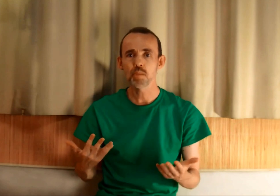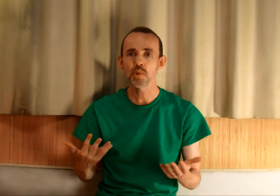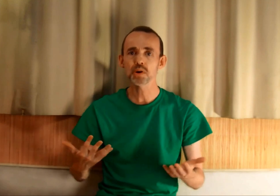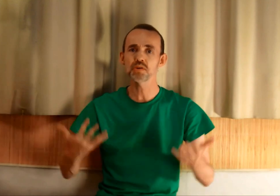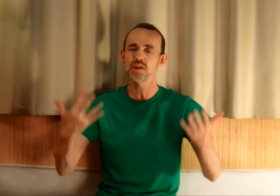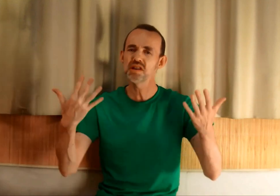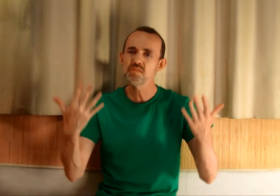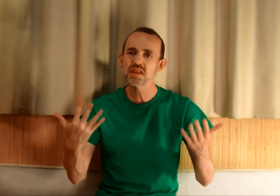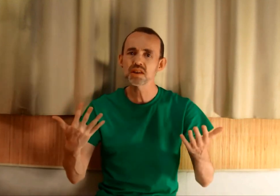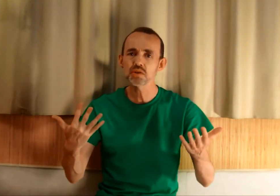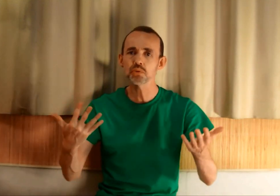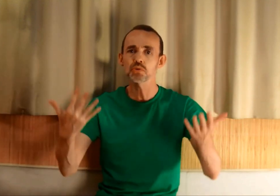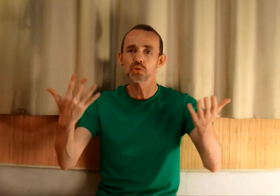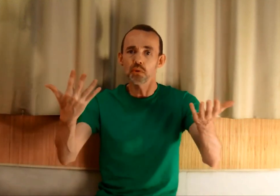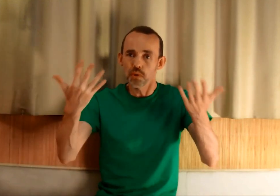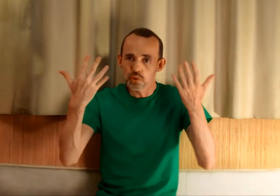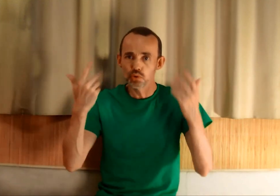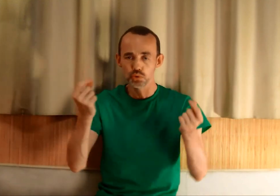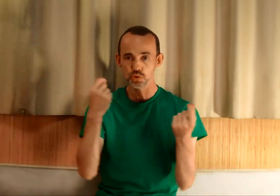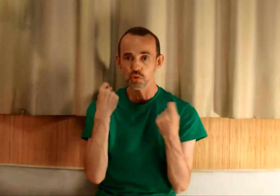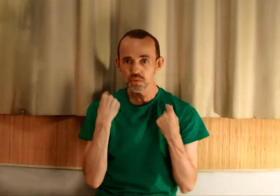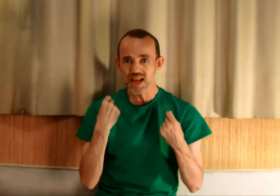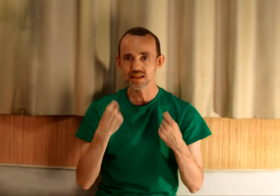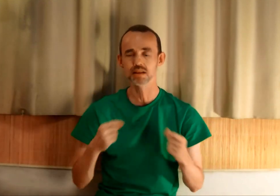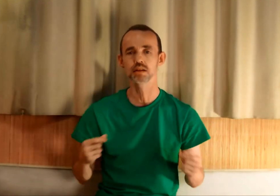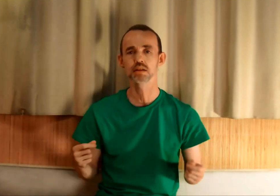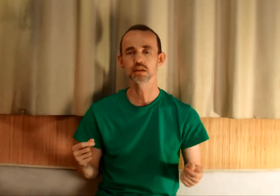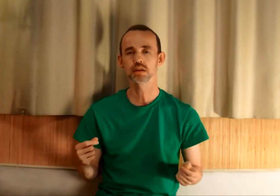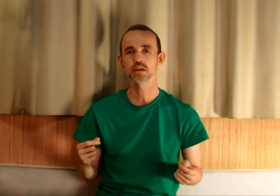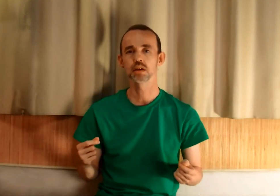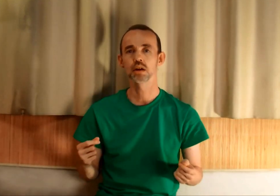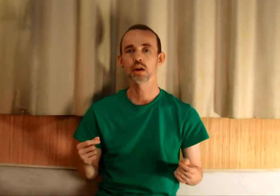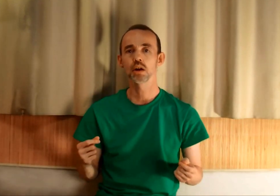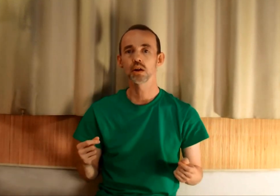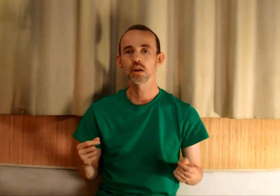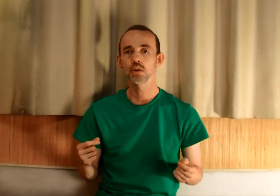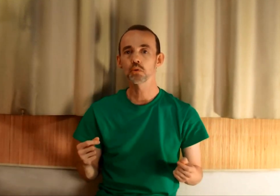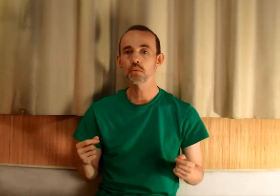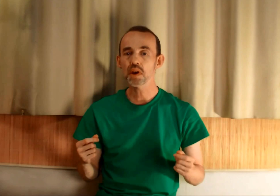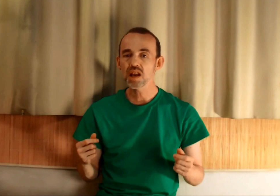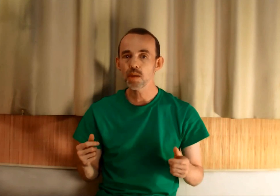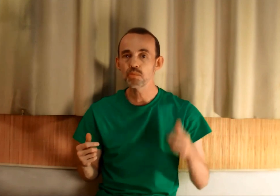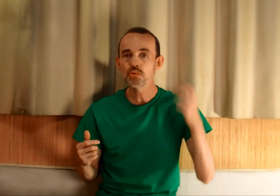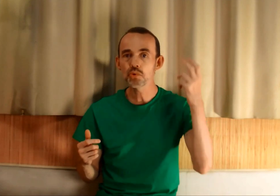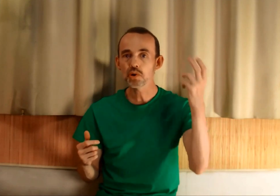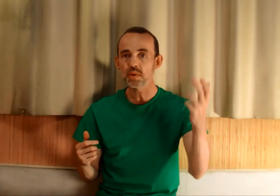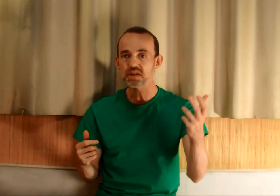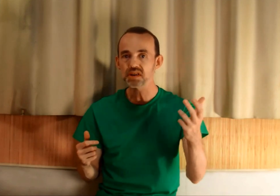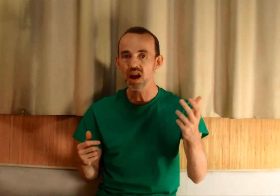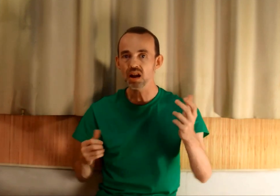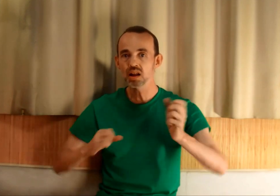La peur, c'est une limitation de ce que vous êtes. Donc voyez-la plutôt comme un signal,